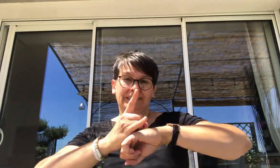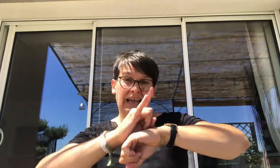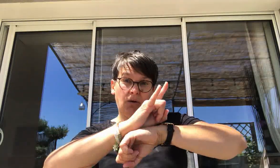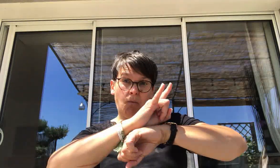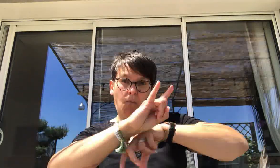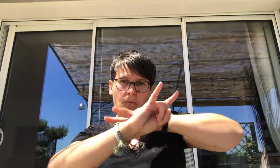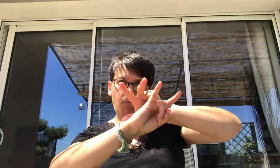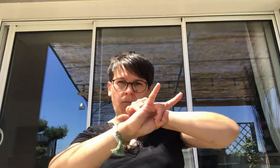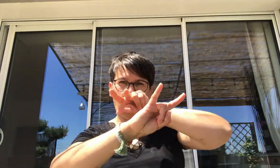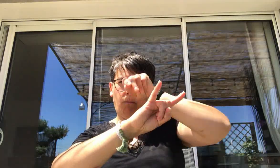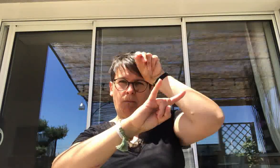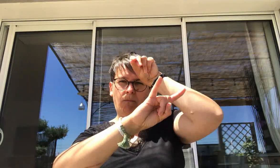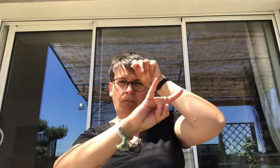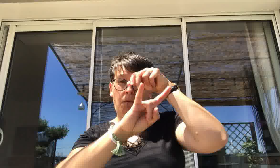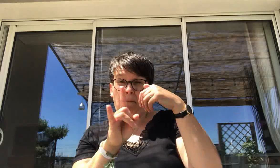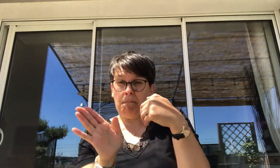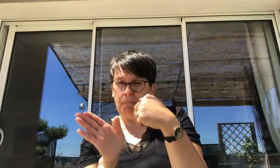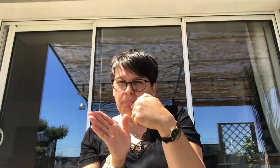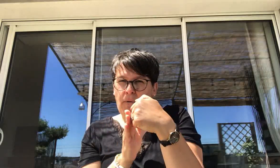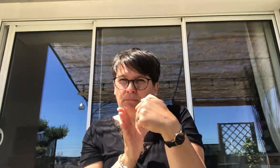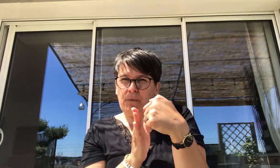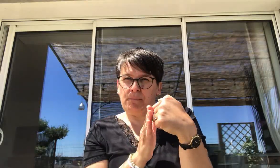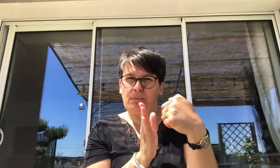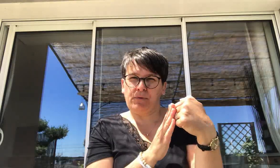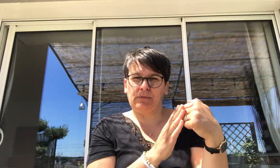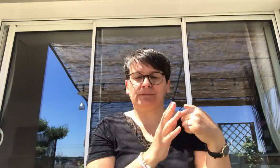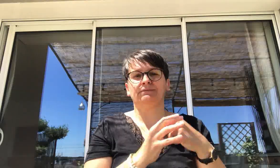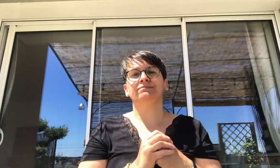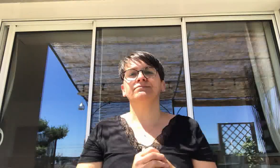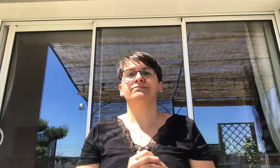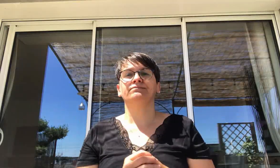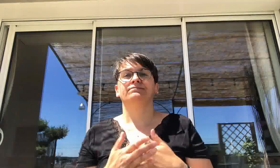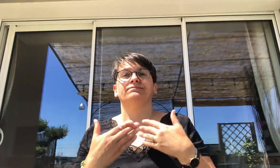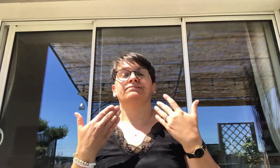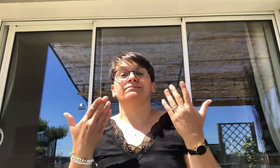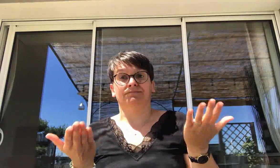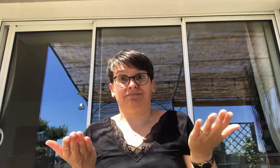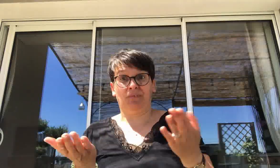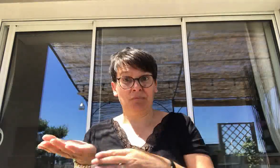Souvent, ils ont des coquilles similaires, très proches. Regardez.